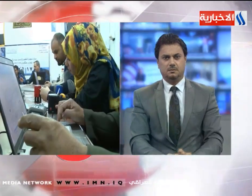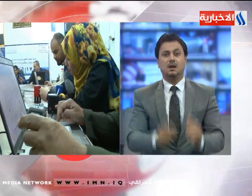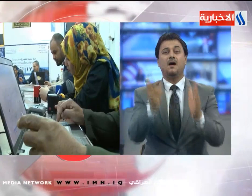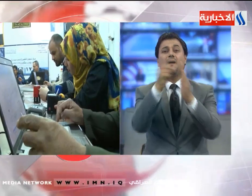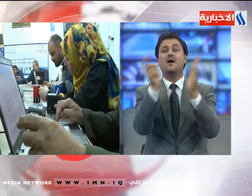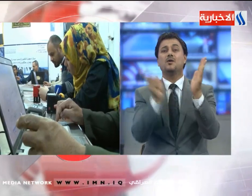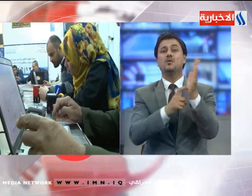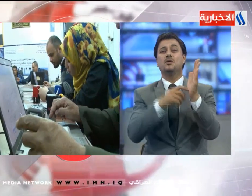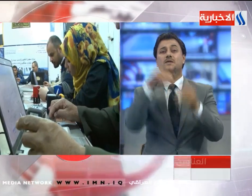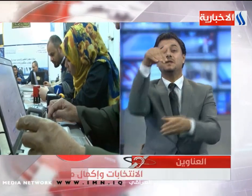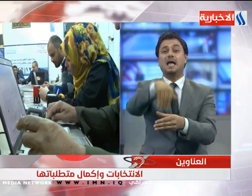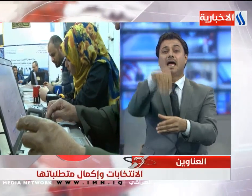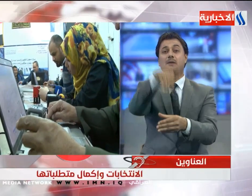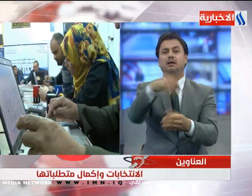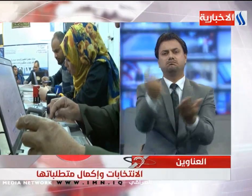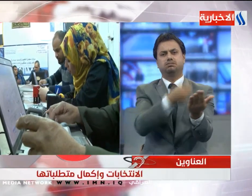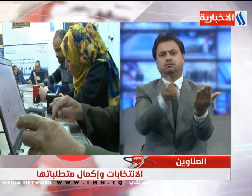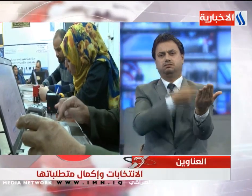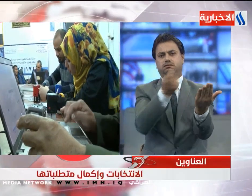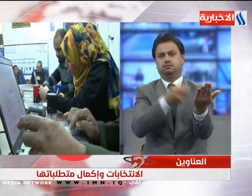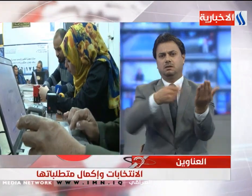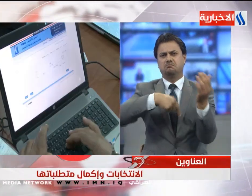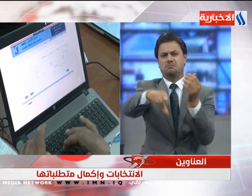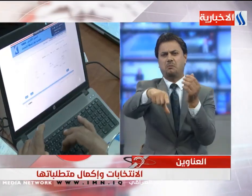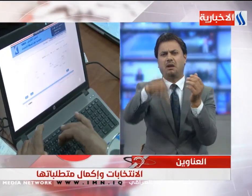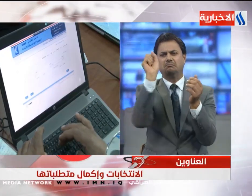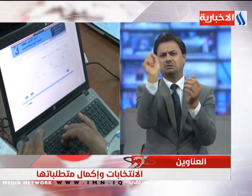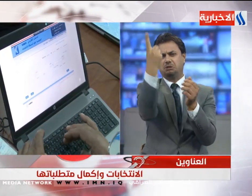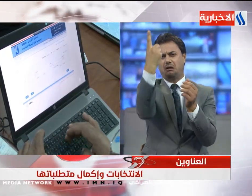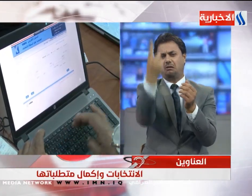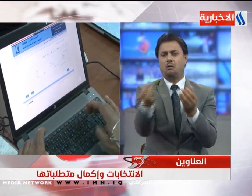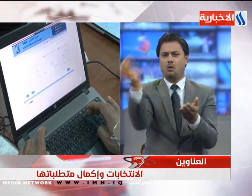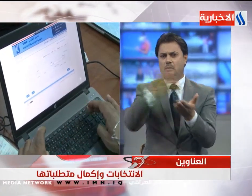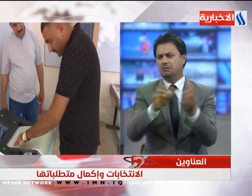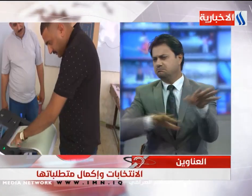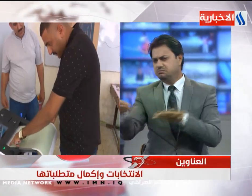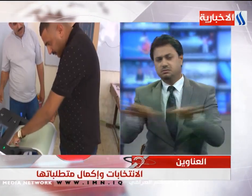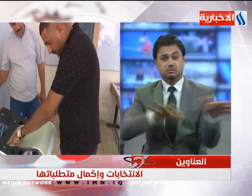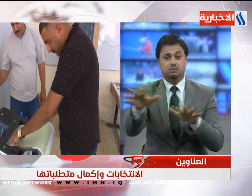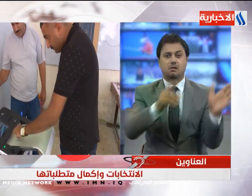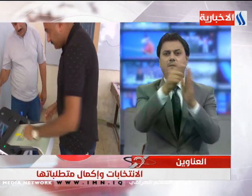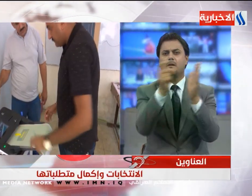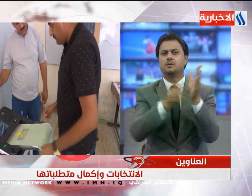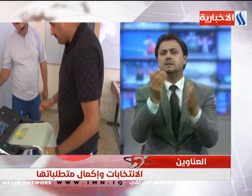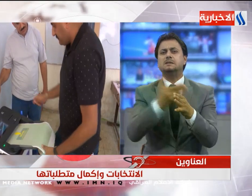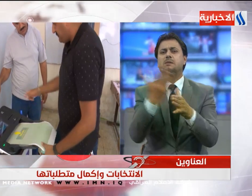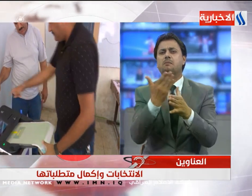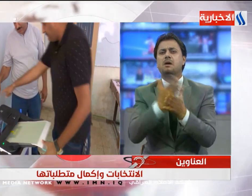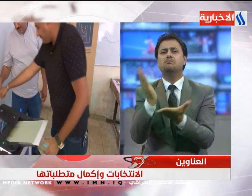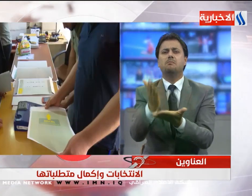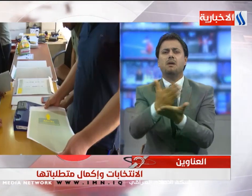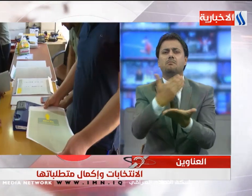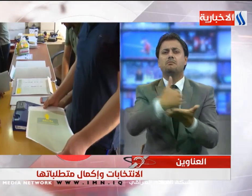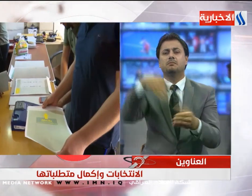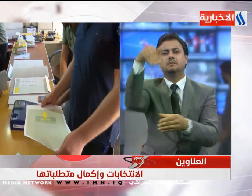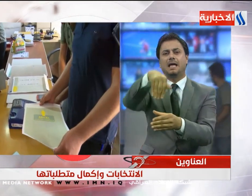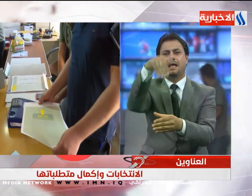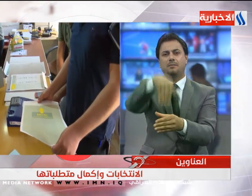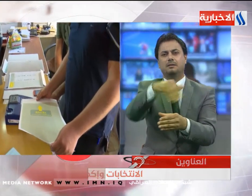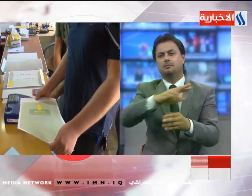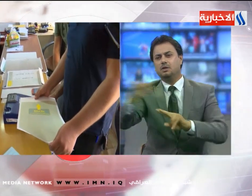ملحق قانون الانتخابات يحسم خلال شهر وتحركات لإيجاد آلية لتقسيم الدوائر الانتخابية